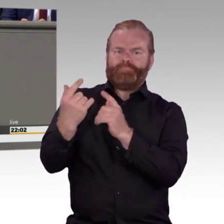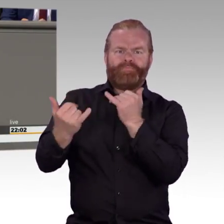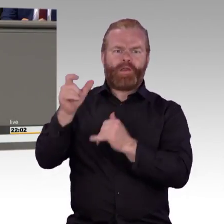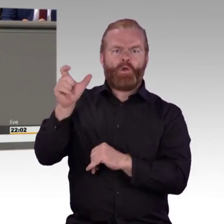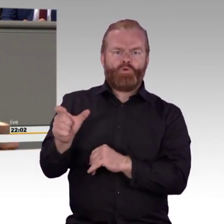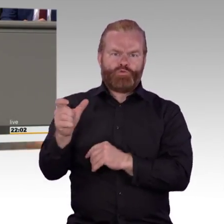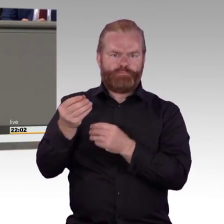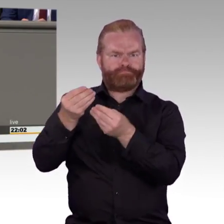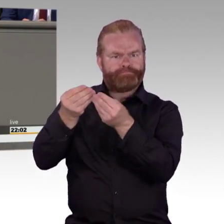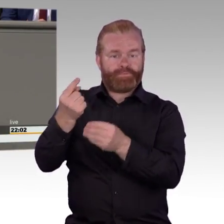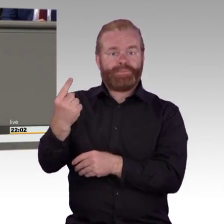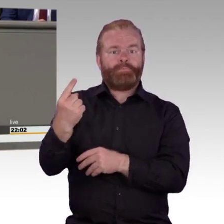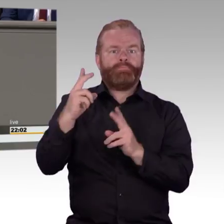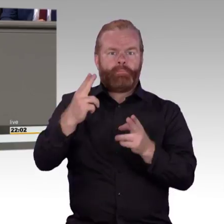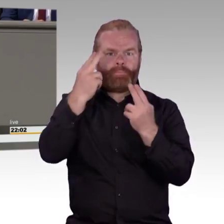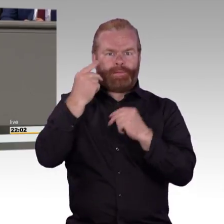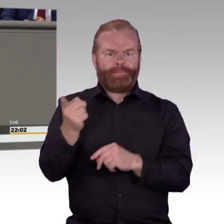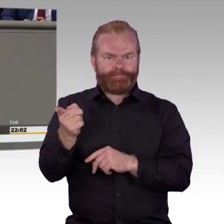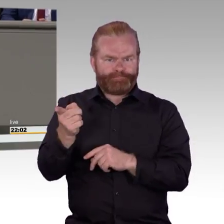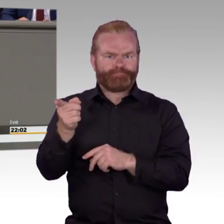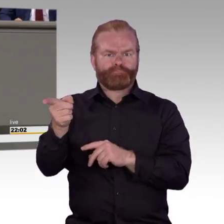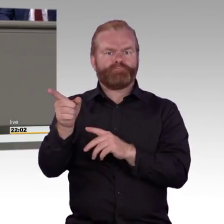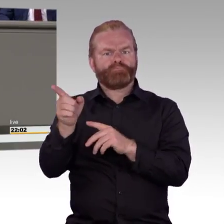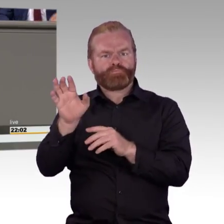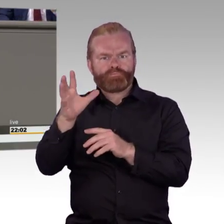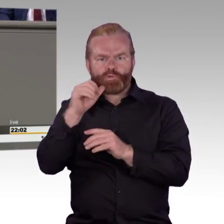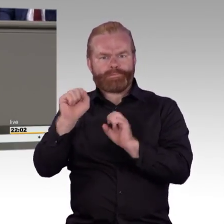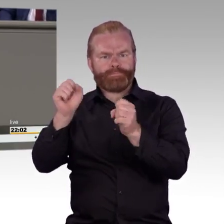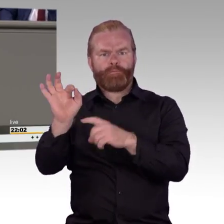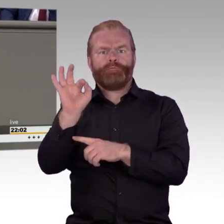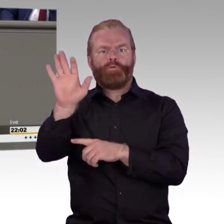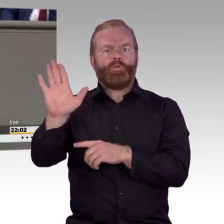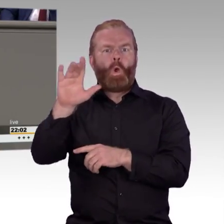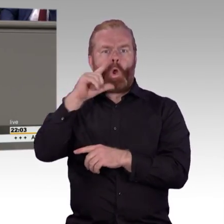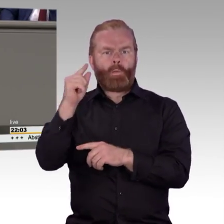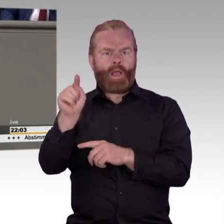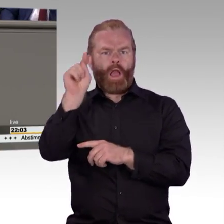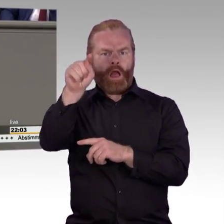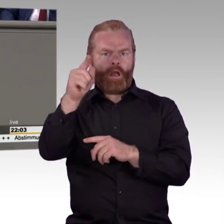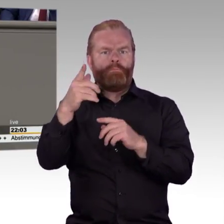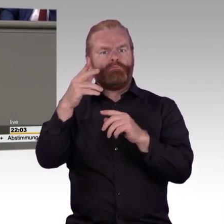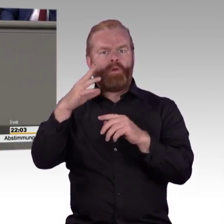Und das macht man üblicherweise in diesen Tagen über eine Recherche im Internet. Die hat dann ganz schnell festgestellt,